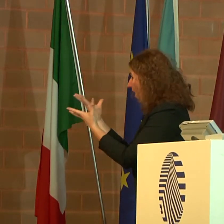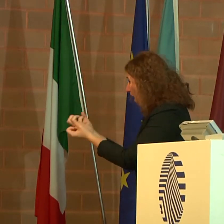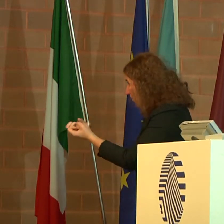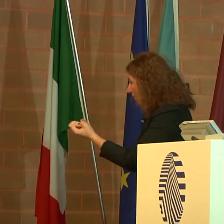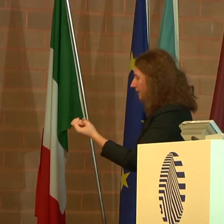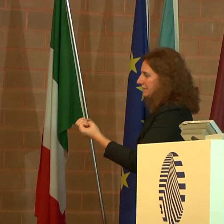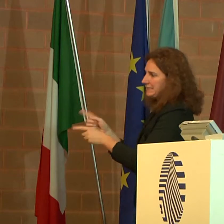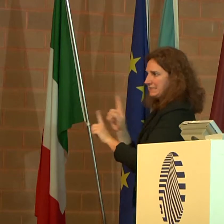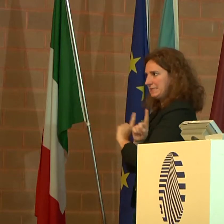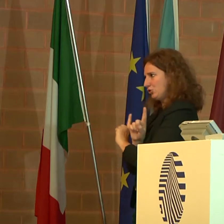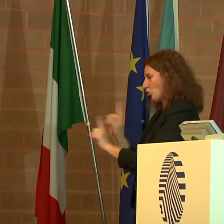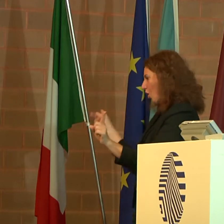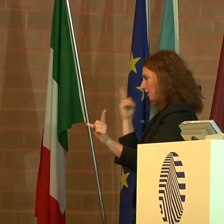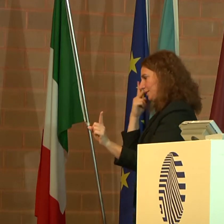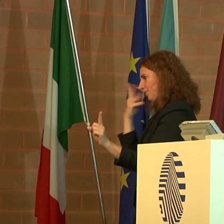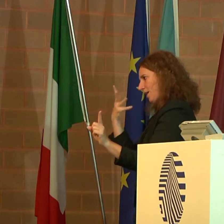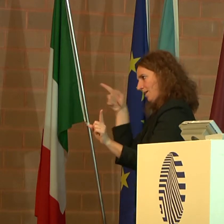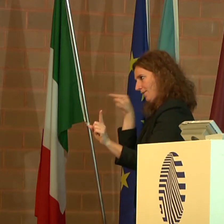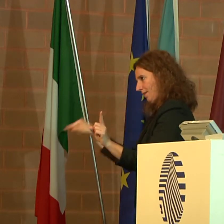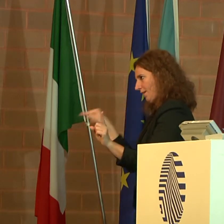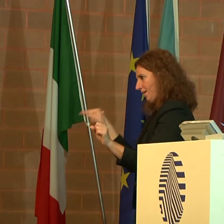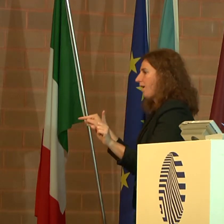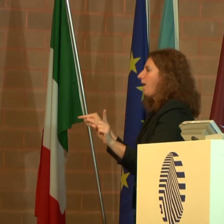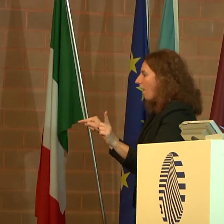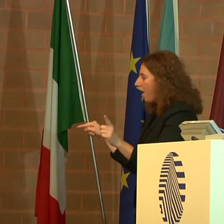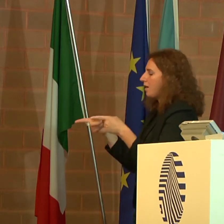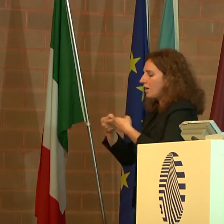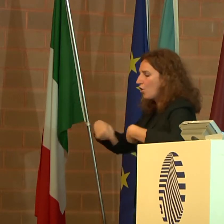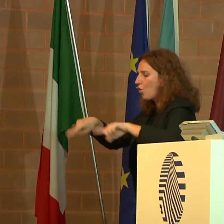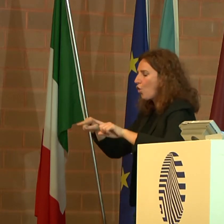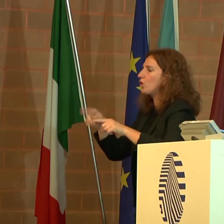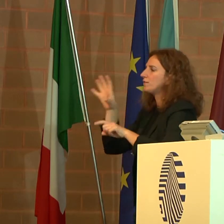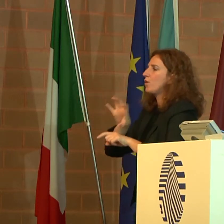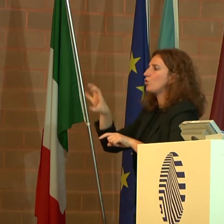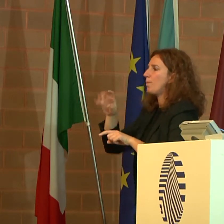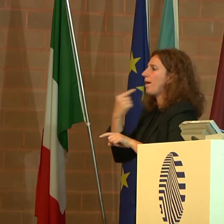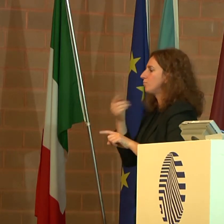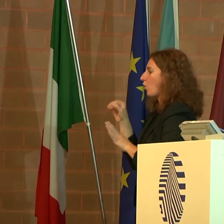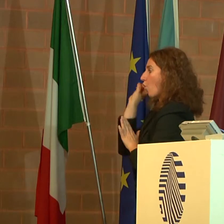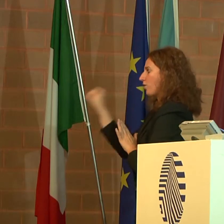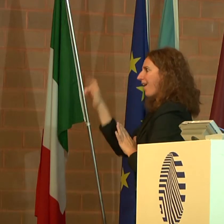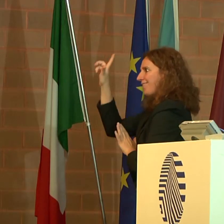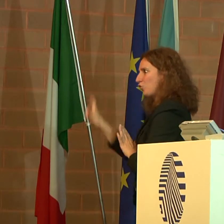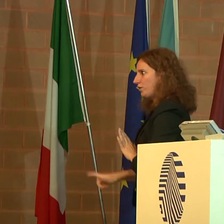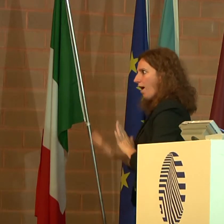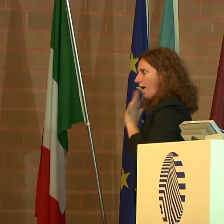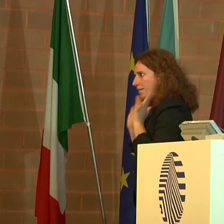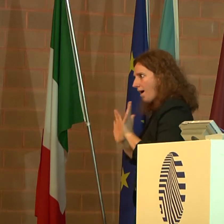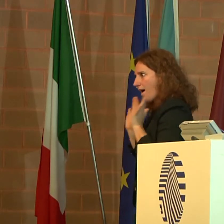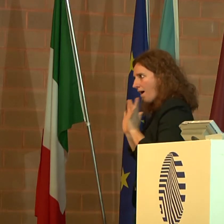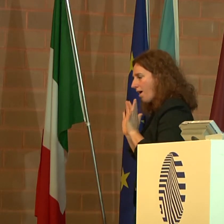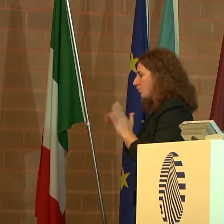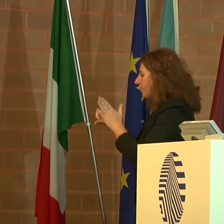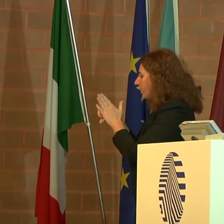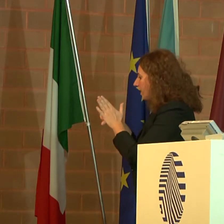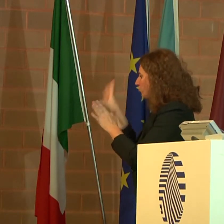Purtroppo anche una sentenza della Corte di Giustizia europea ha recentemente condannato l'Italia in merito alle norme